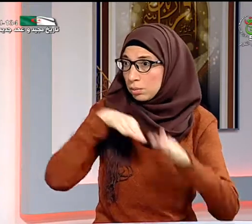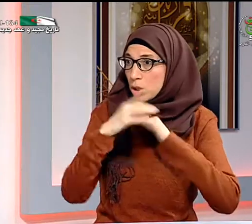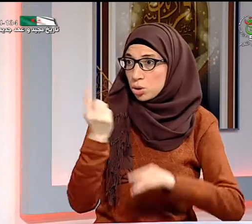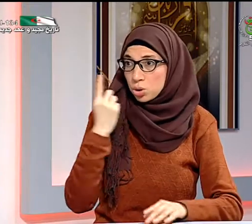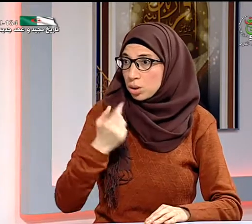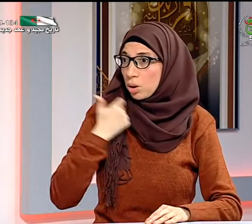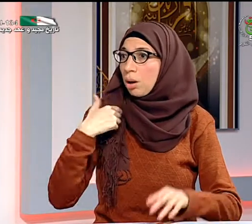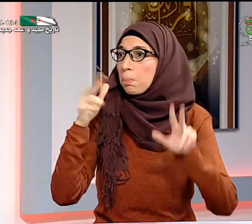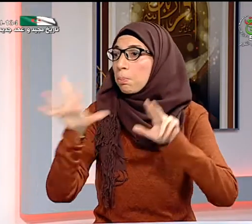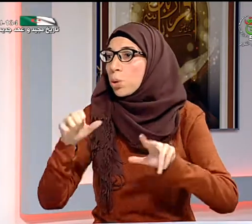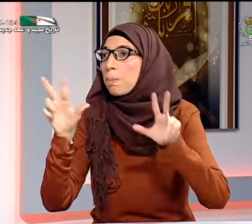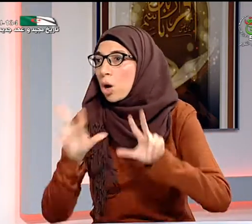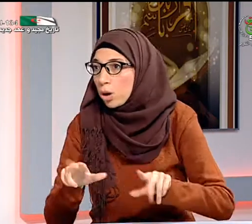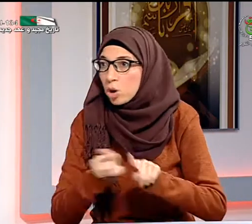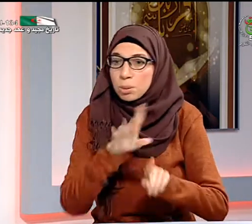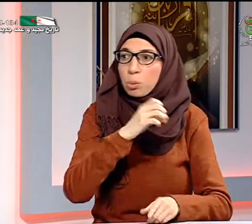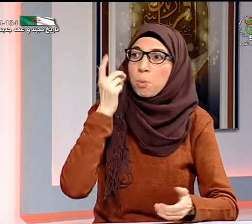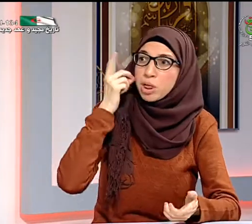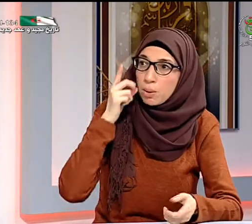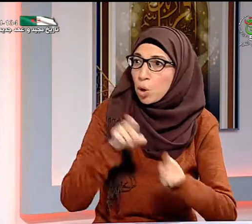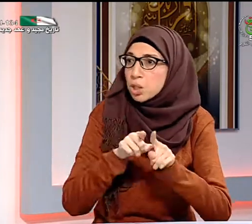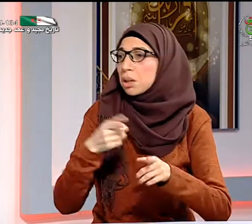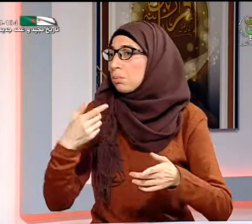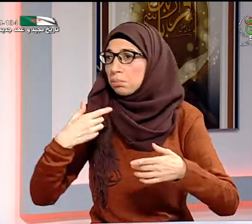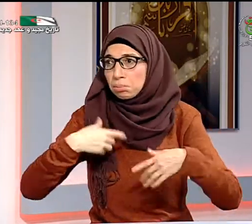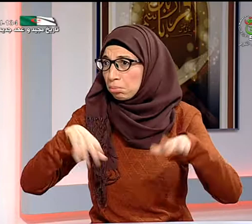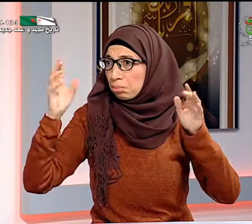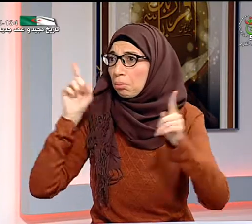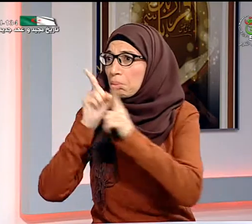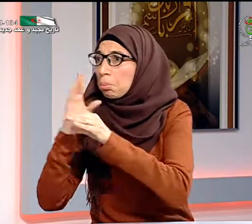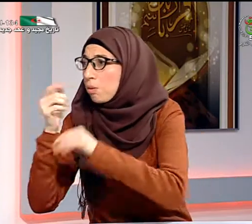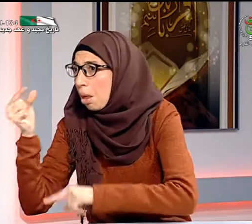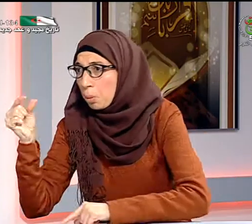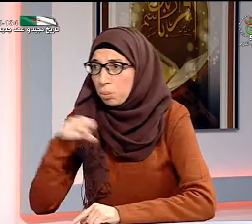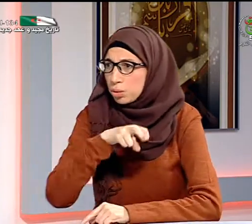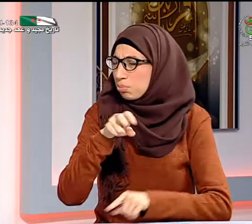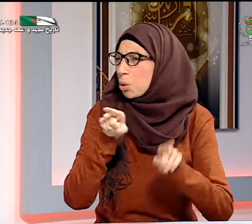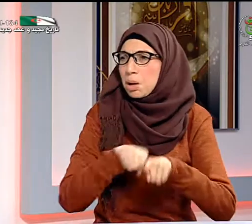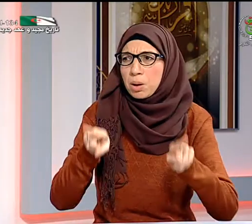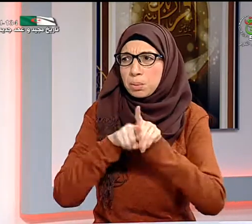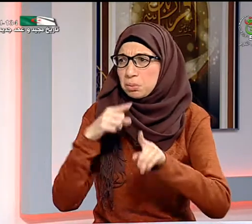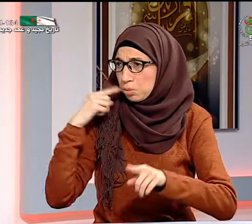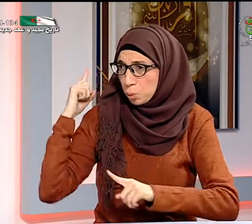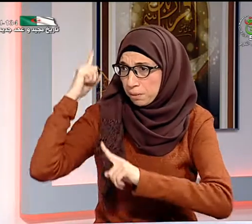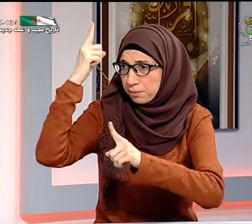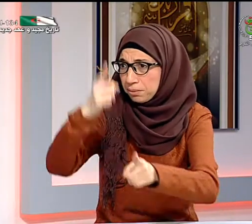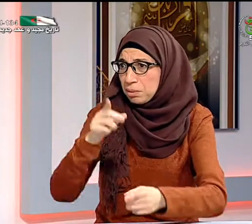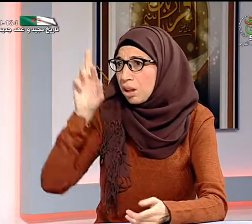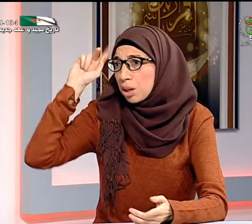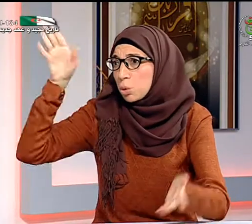فأنا بسبب تلك الأشياء فأنا أبحث عن المعلومة عن طريق وسائل التواصل ولا أتحدث كثيرا مع الأشخاص